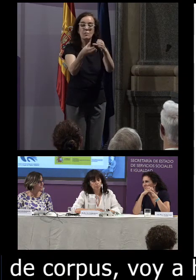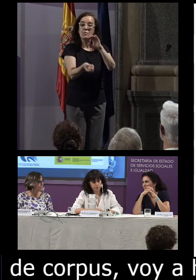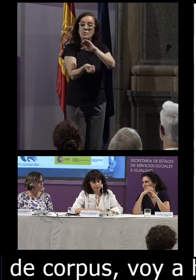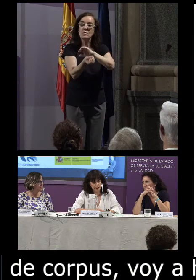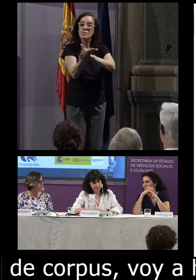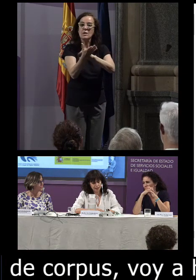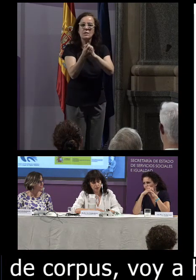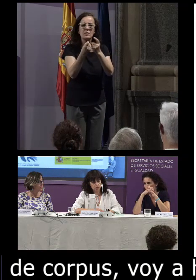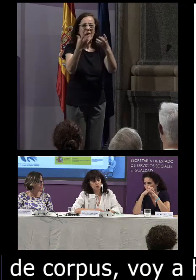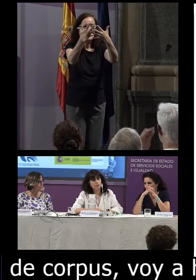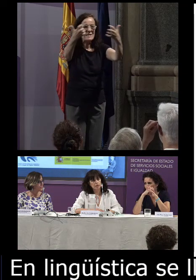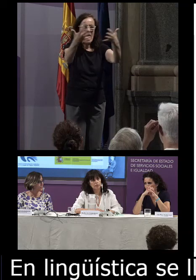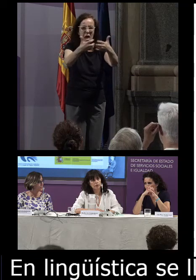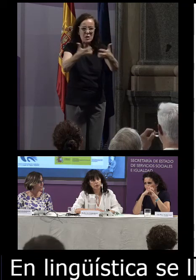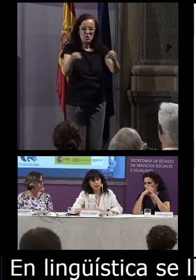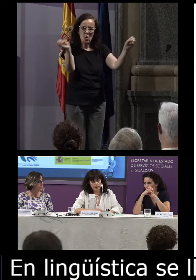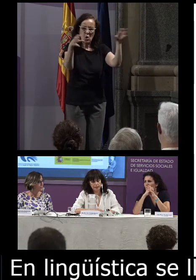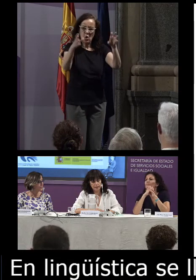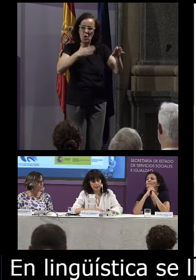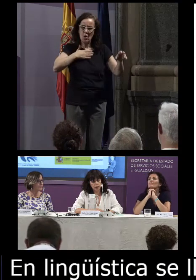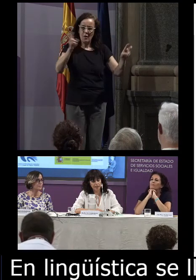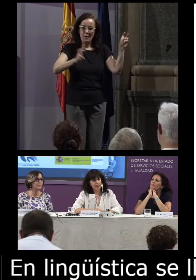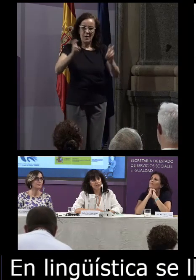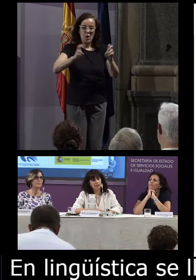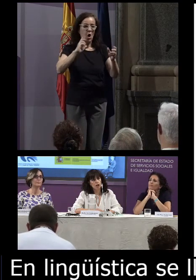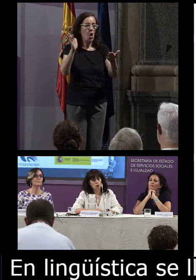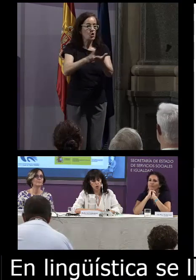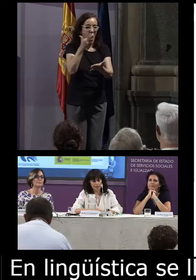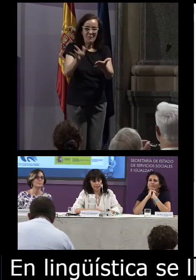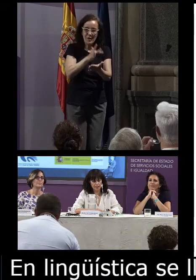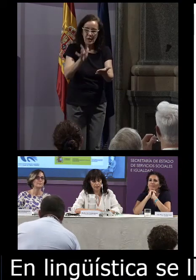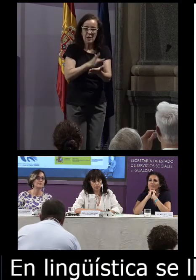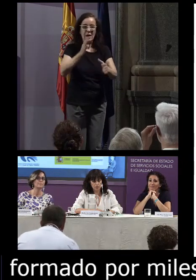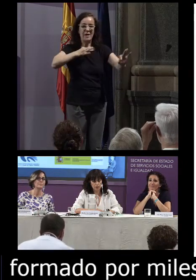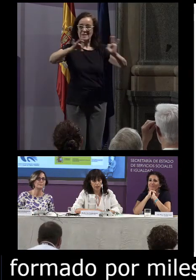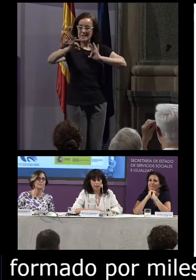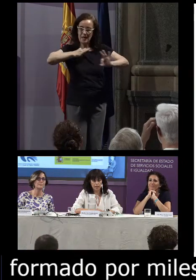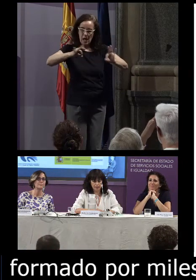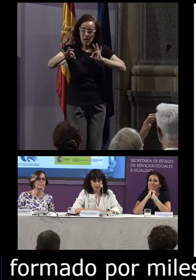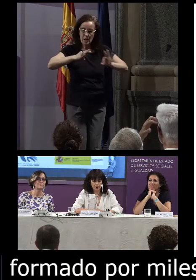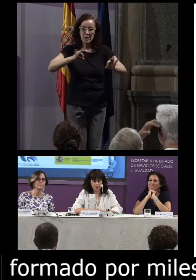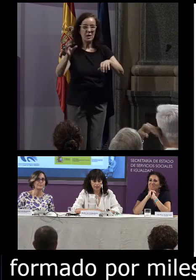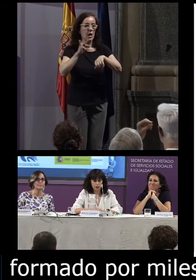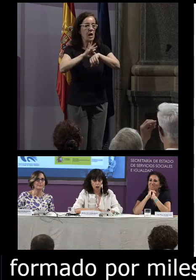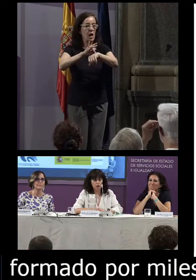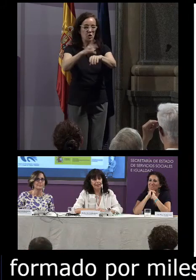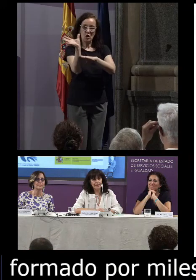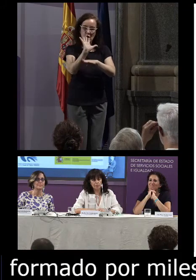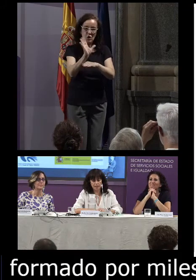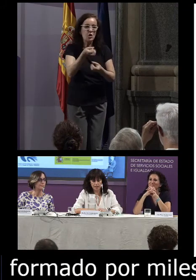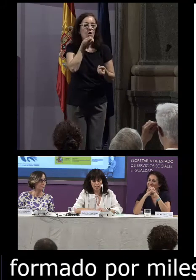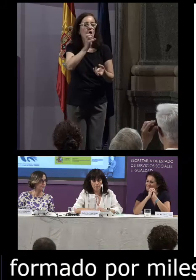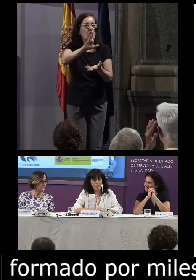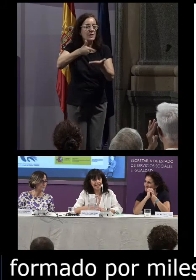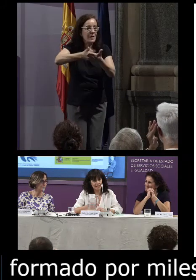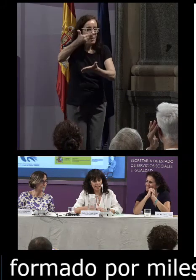por miles de textos procedentes de novelas obras de teatro guiones de cine noticias de